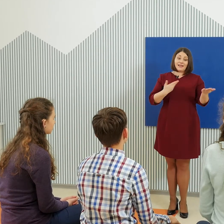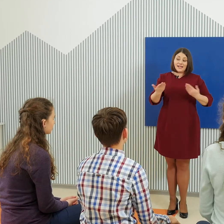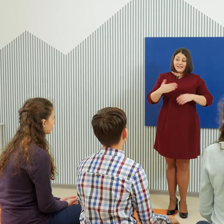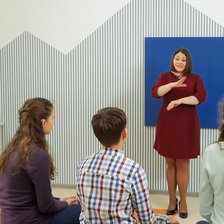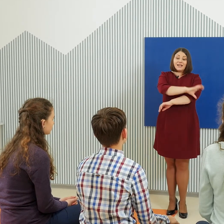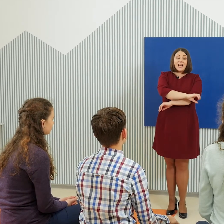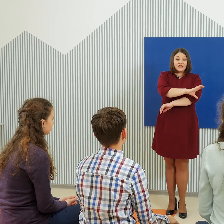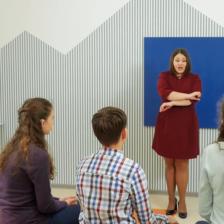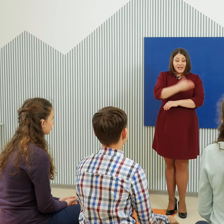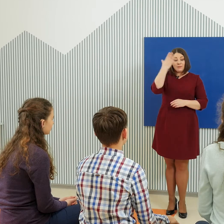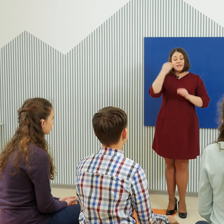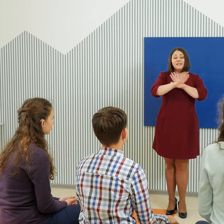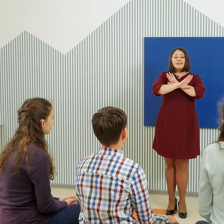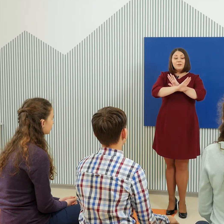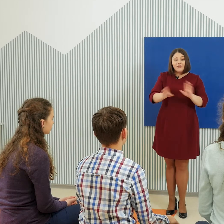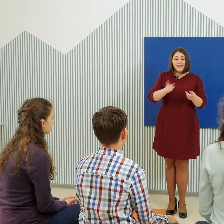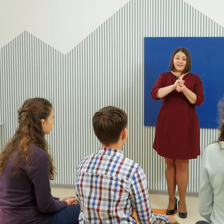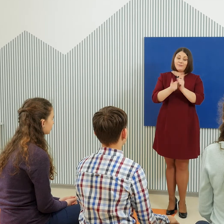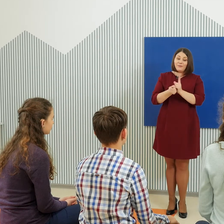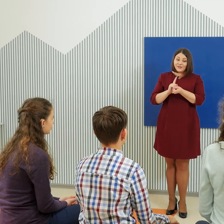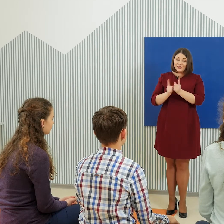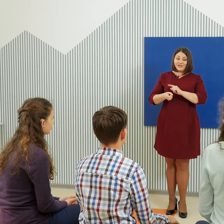относитесь к окончаниям и не забывайте про падежи.